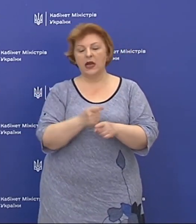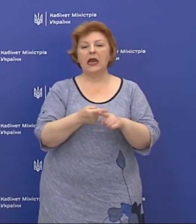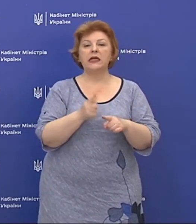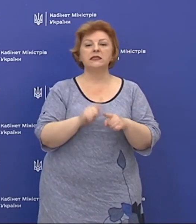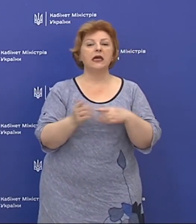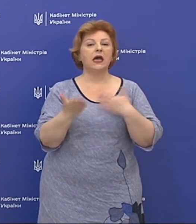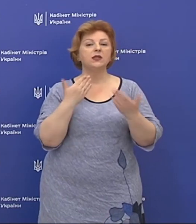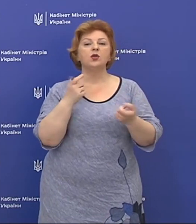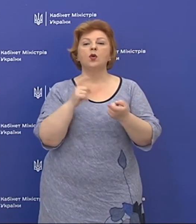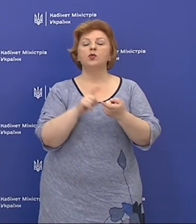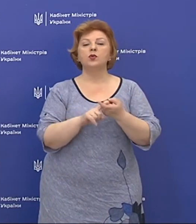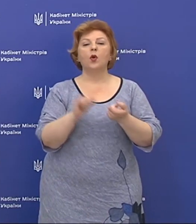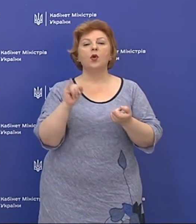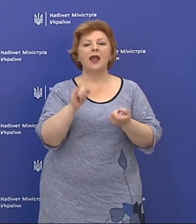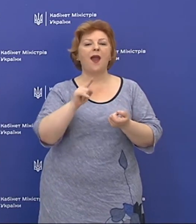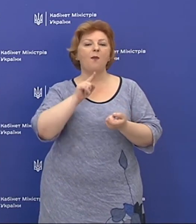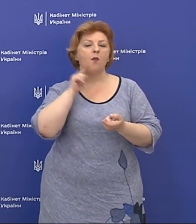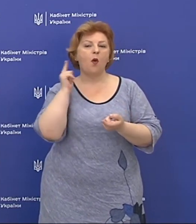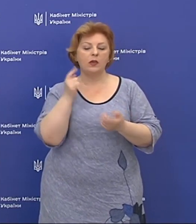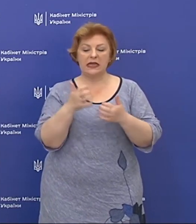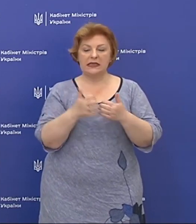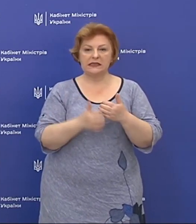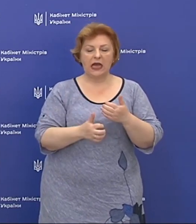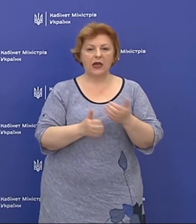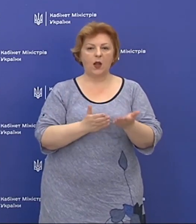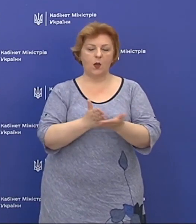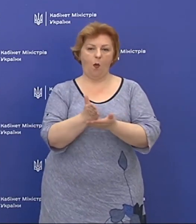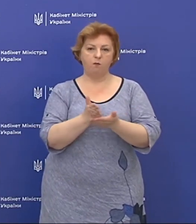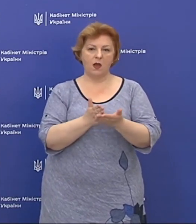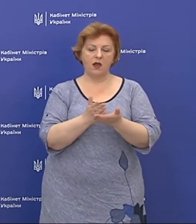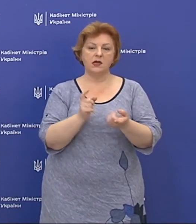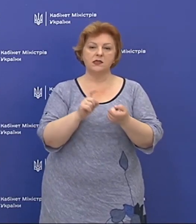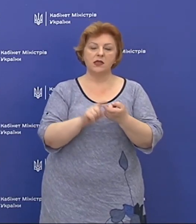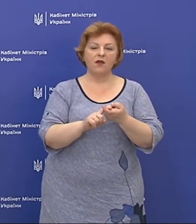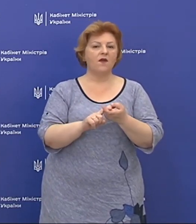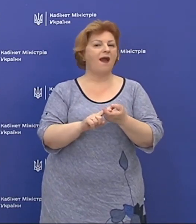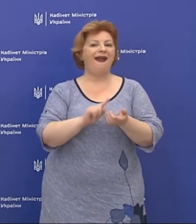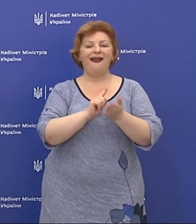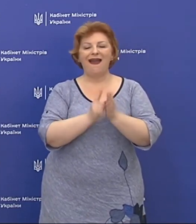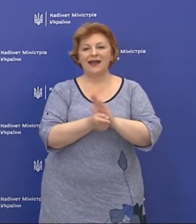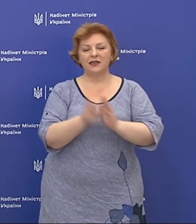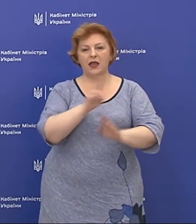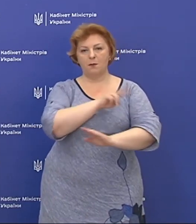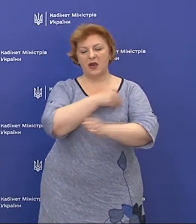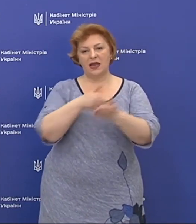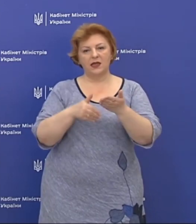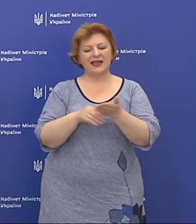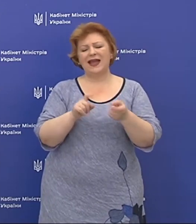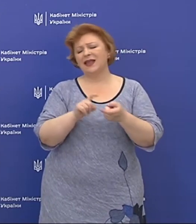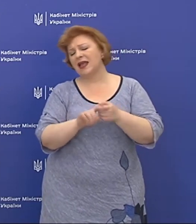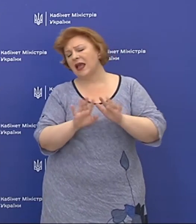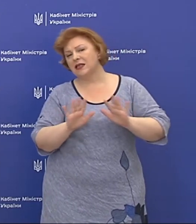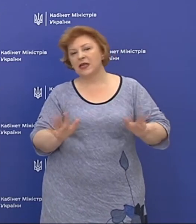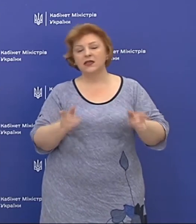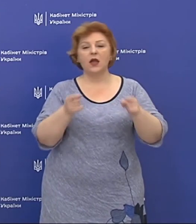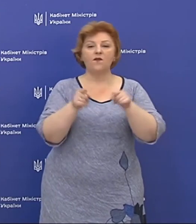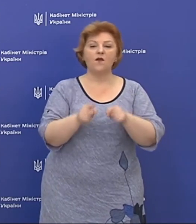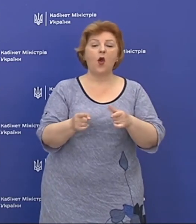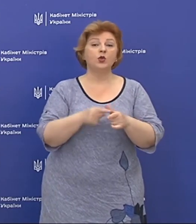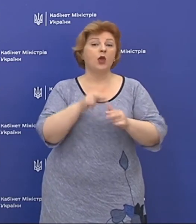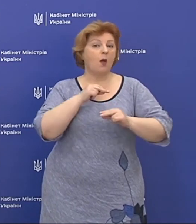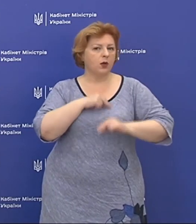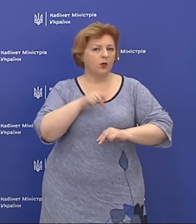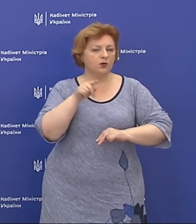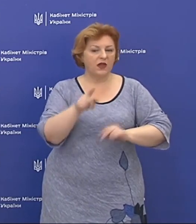стосується і молодшого середнього персоналу, це стосується і екстреної медичної допомоги. Незалежно від того, чи